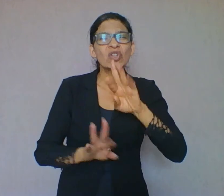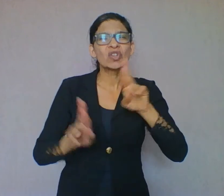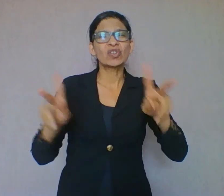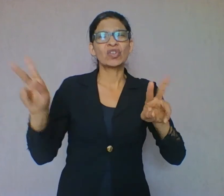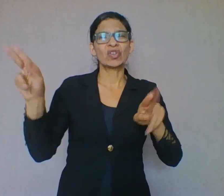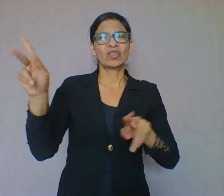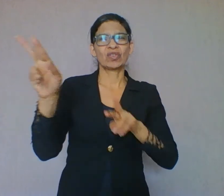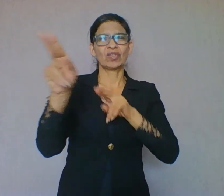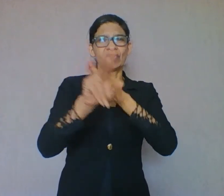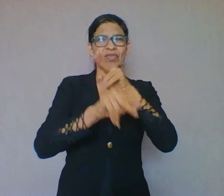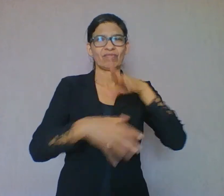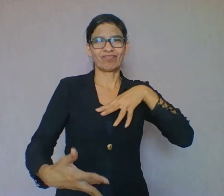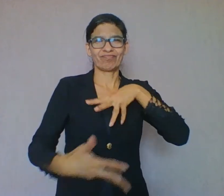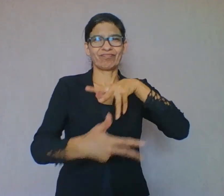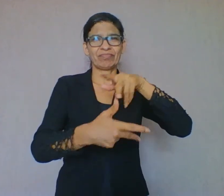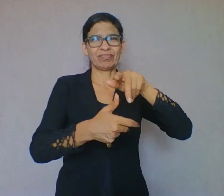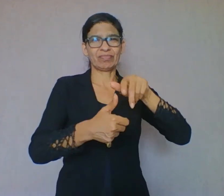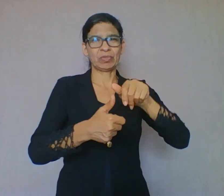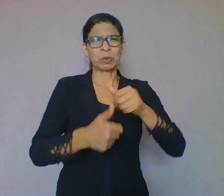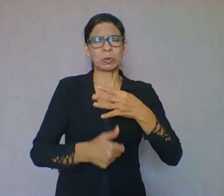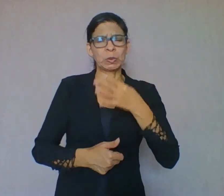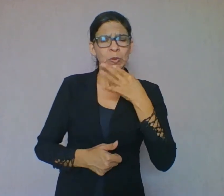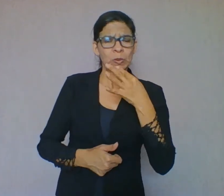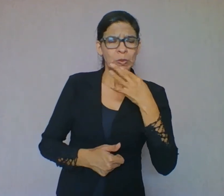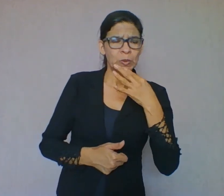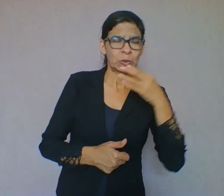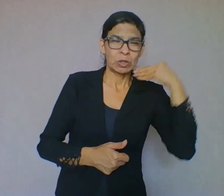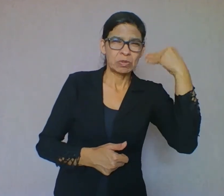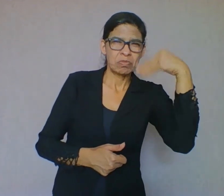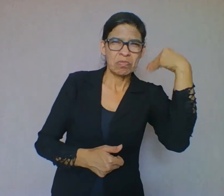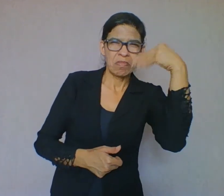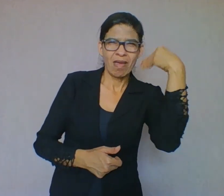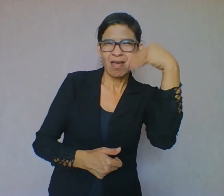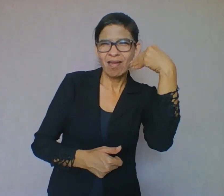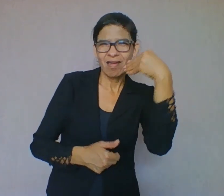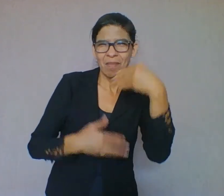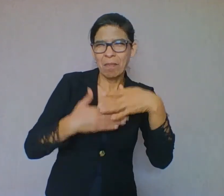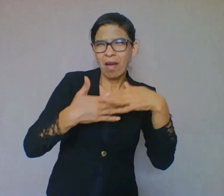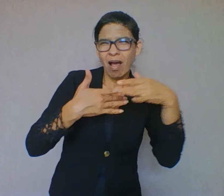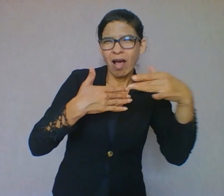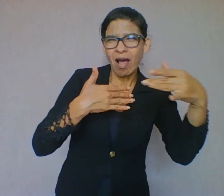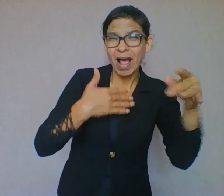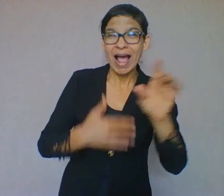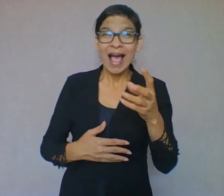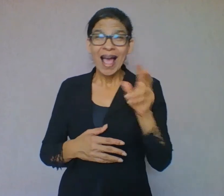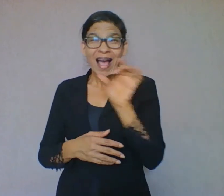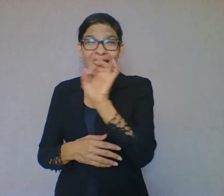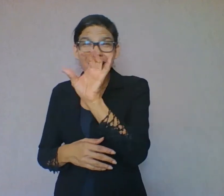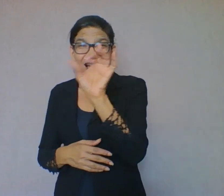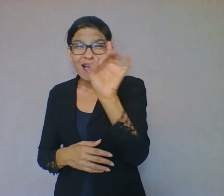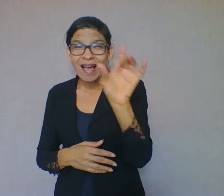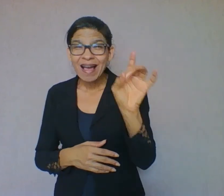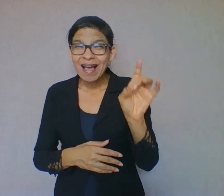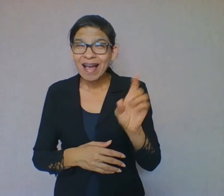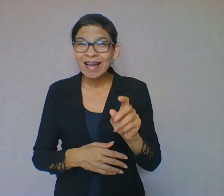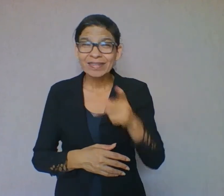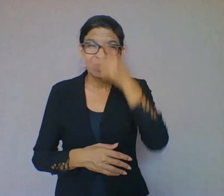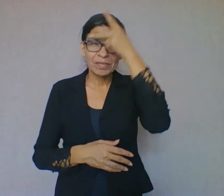pode ser qualquer uma, porque o sistema linguístico, ou seja, o léxico, a relação morfológica e sintática,